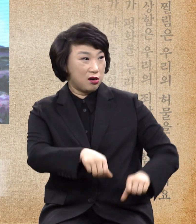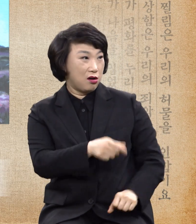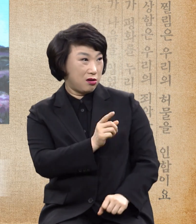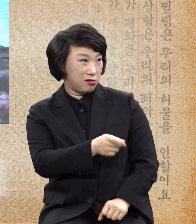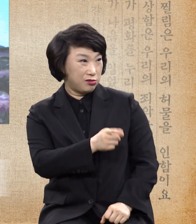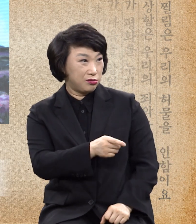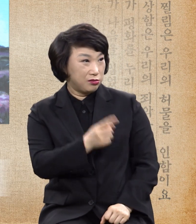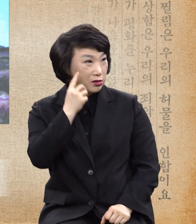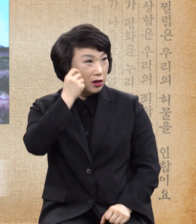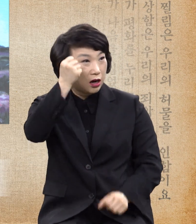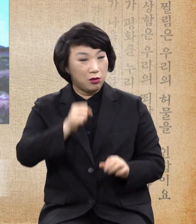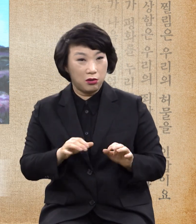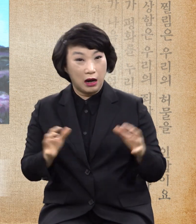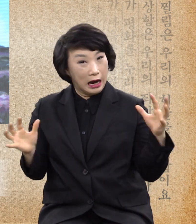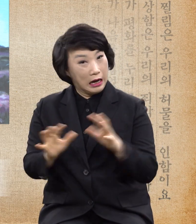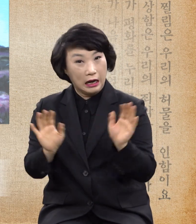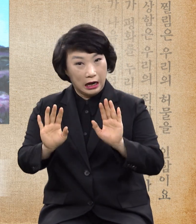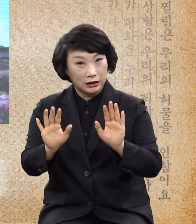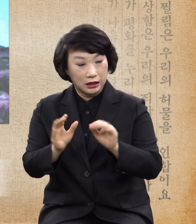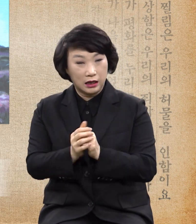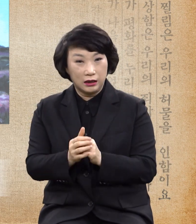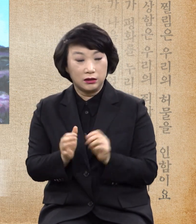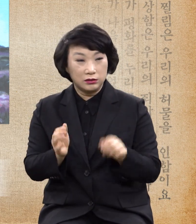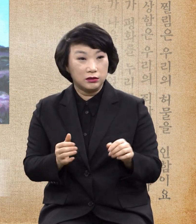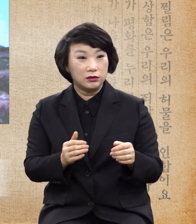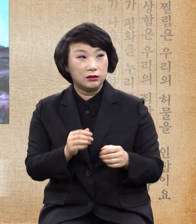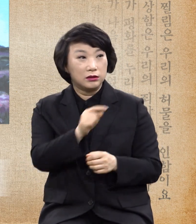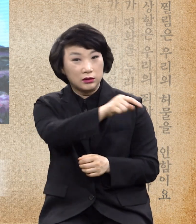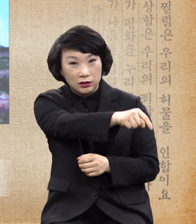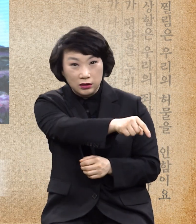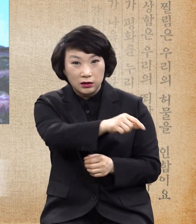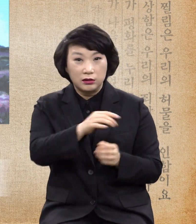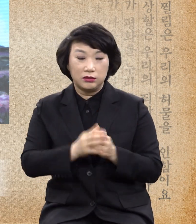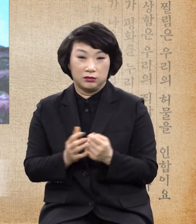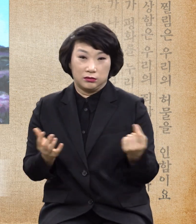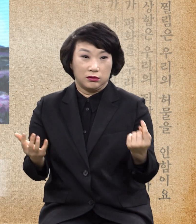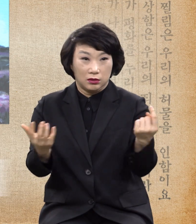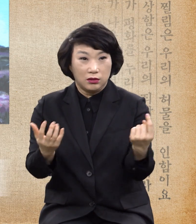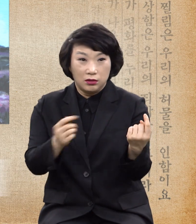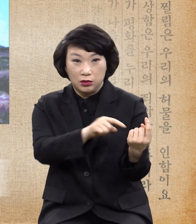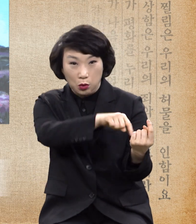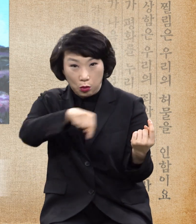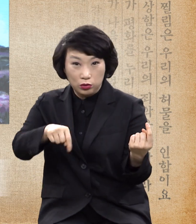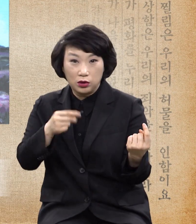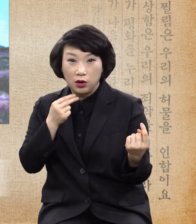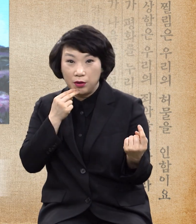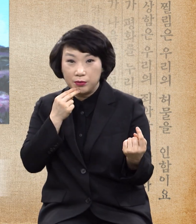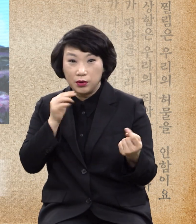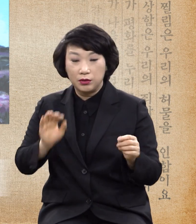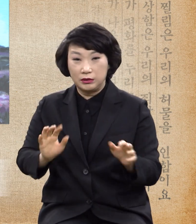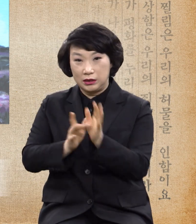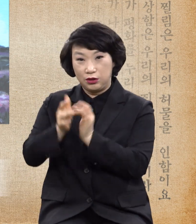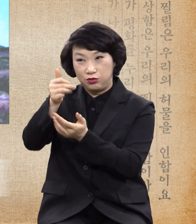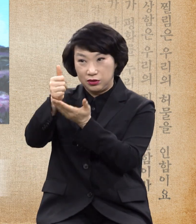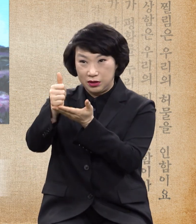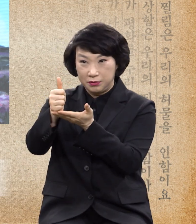취급하고 분리시켜서 밖에 못 나오게 만들었어요 근데 예수님이 자기를